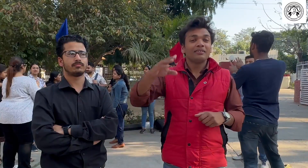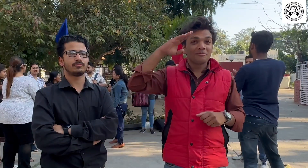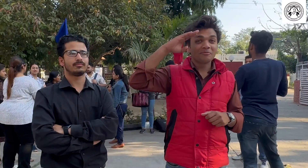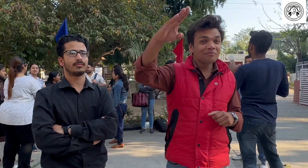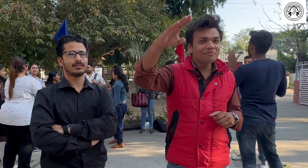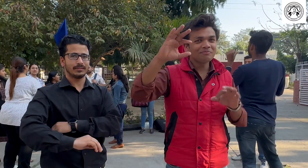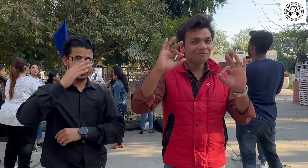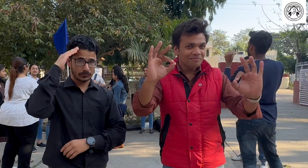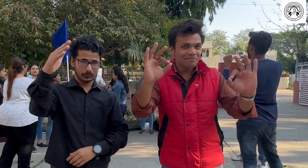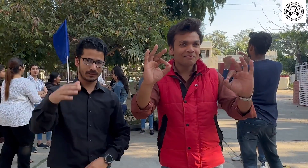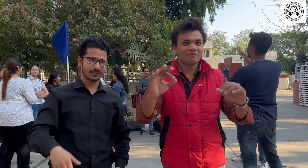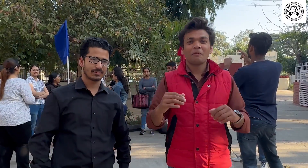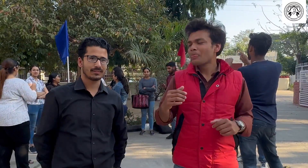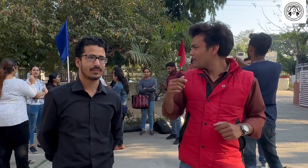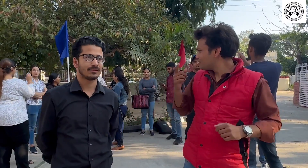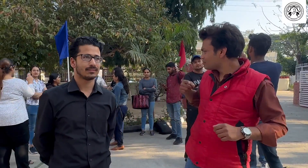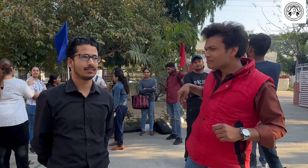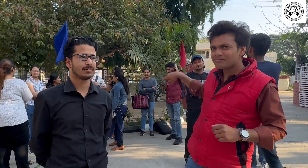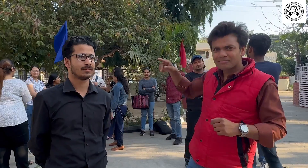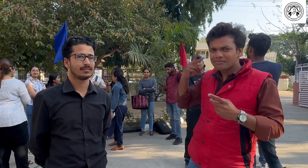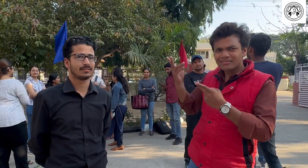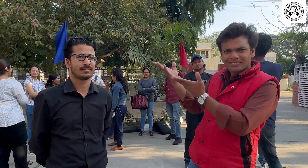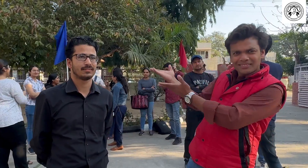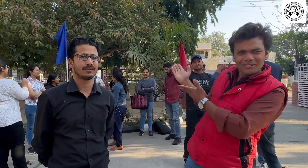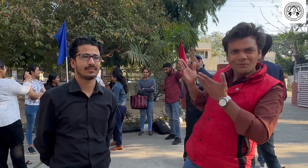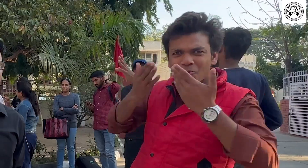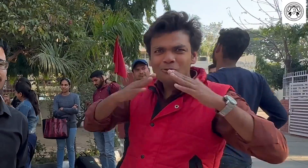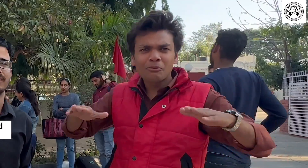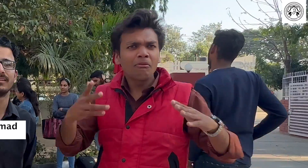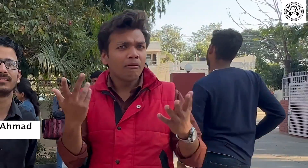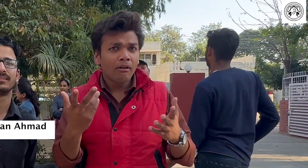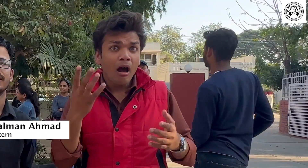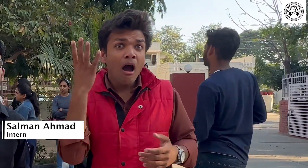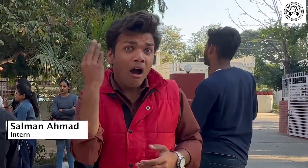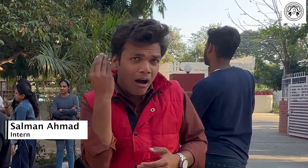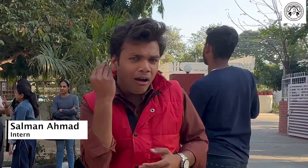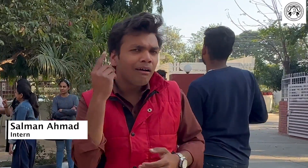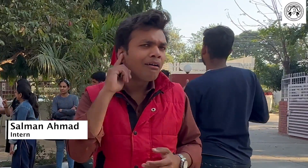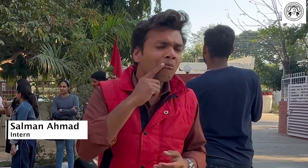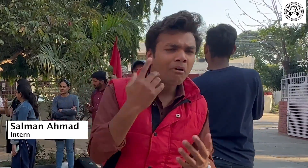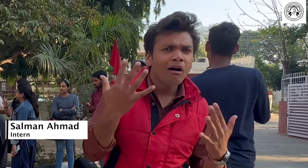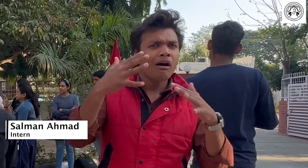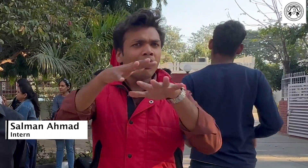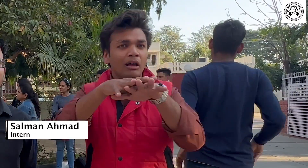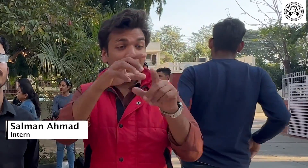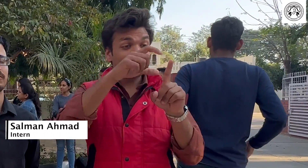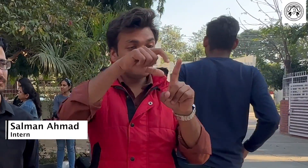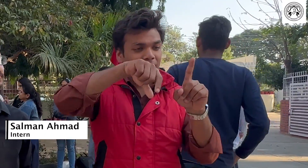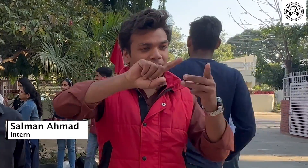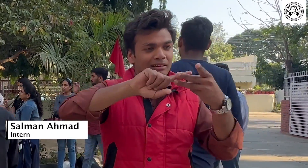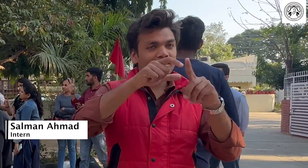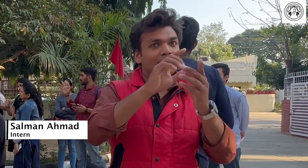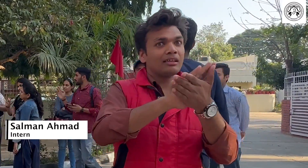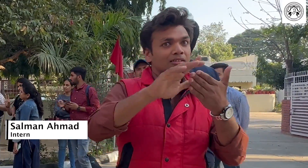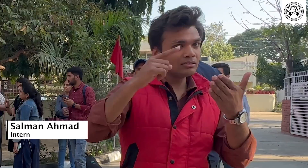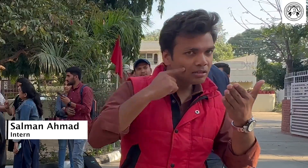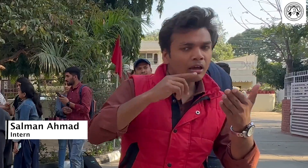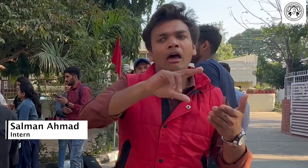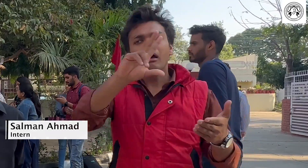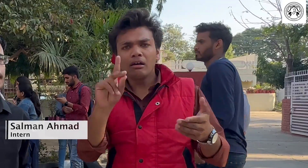हलो जैसा कि आप लोग देख सकते हैं मेरे पीछे स्टुडेंट्स हैं जिनमें हीरिंग और डेव बच्चे दोनों हैं जो की डिएट एचाई